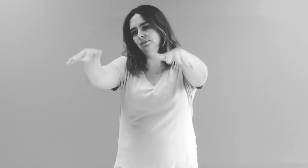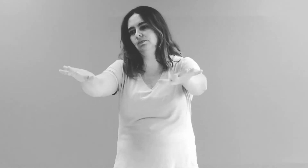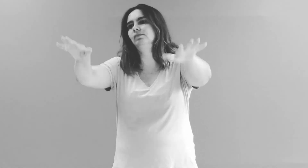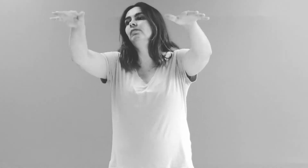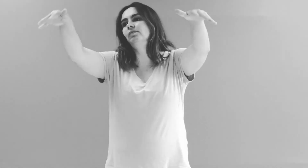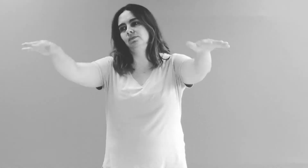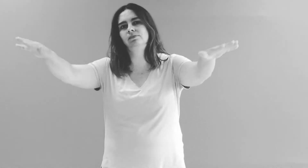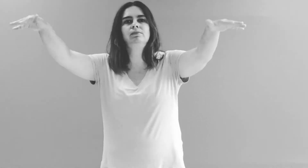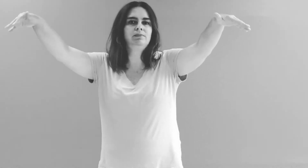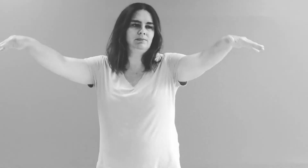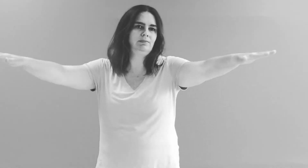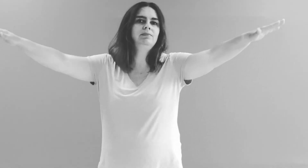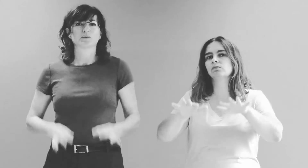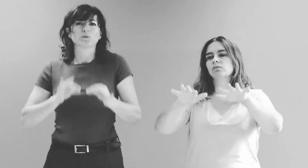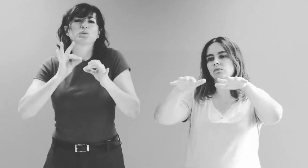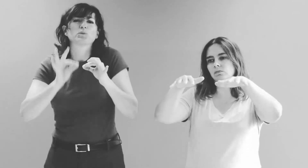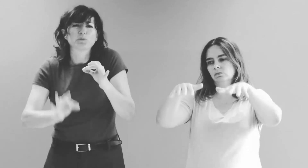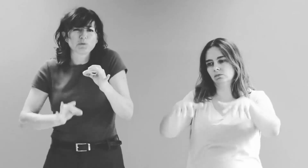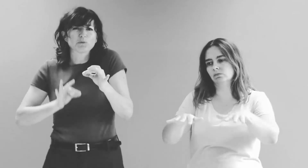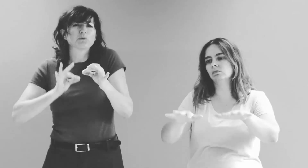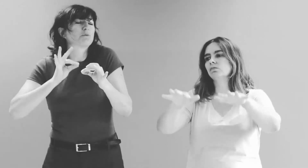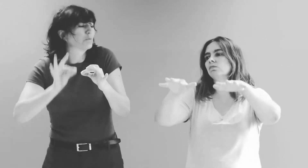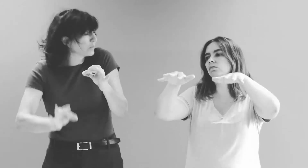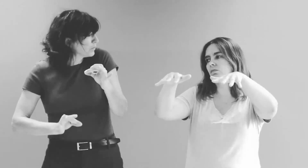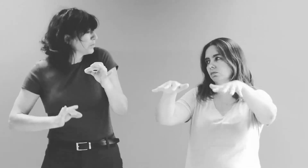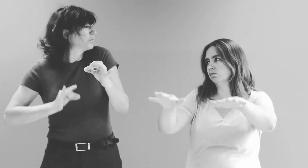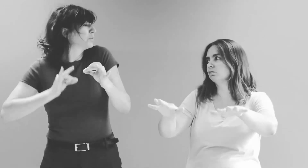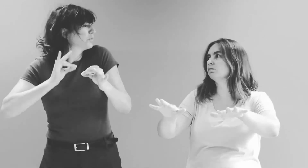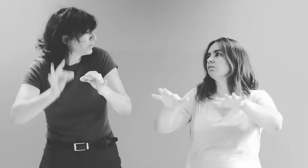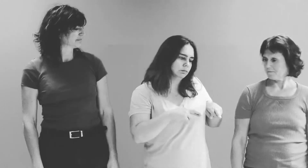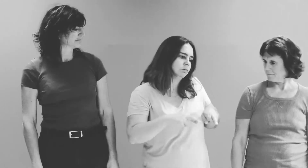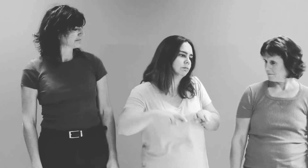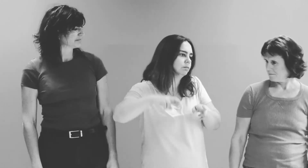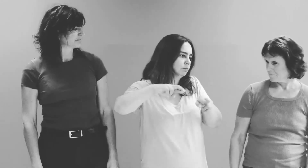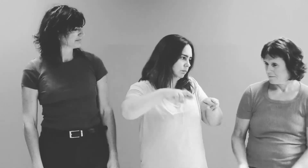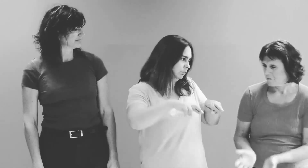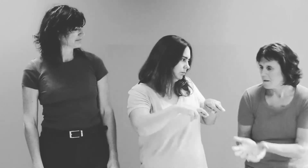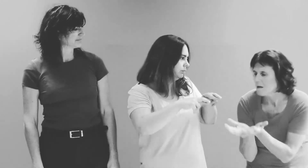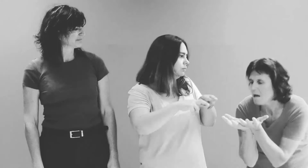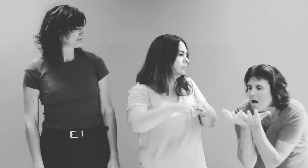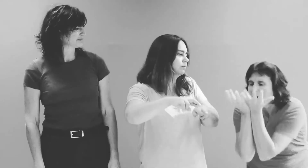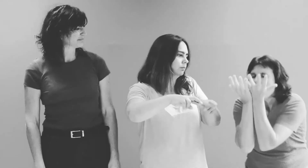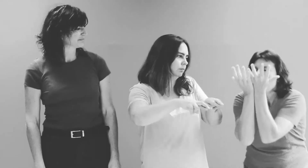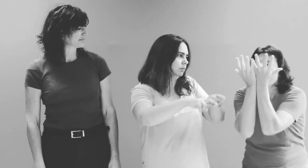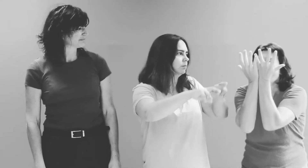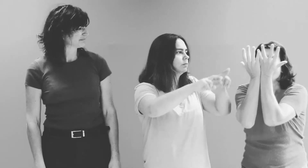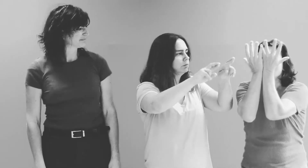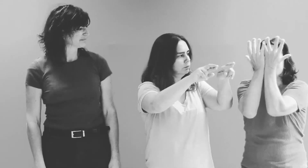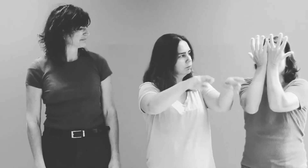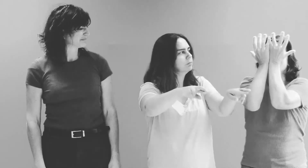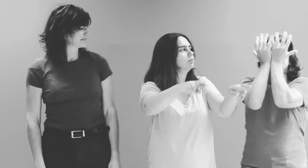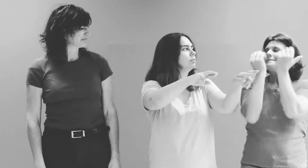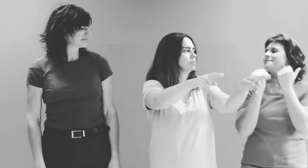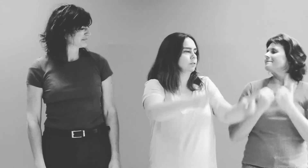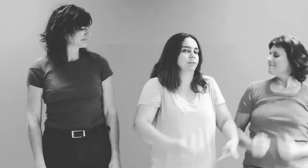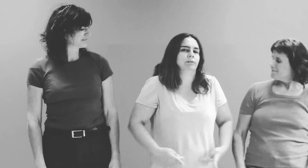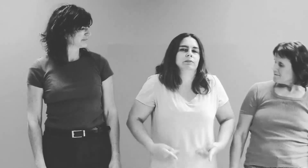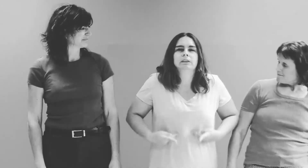sur la terre Dis-toi qu'au bout, il y a la mer, et que ça, ça n'a rien d'éphémère Tu comprendras alors,